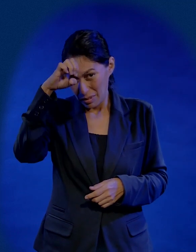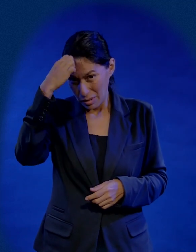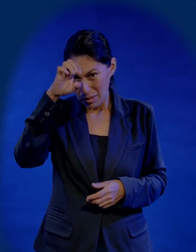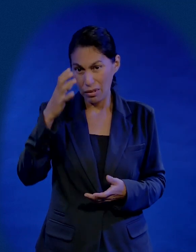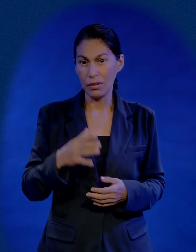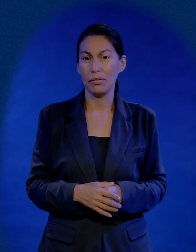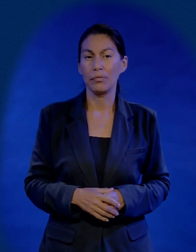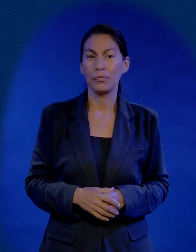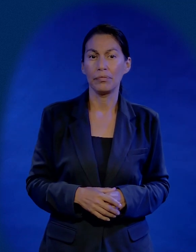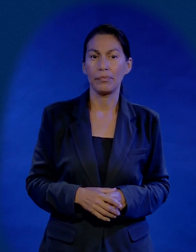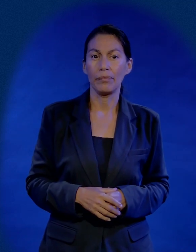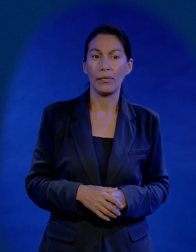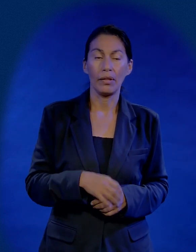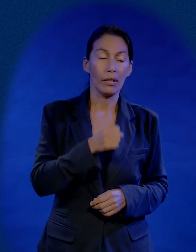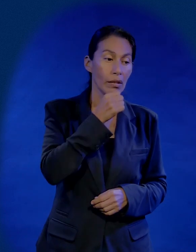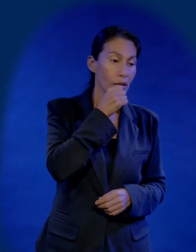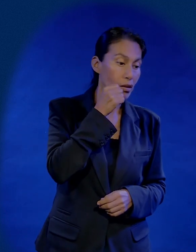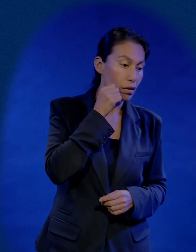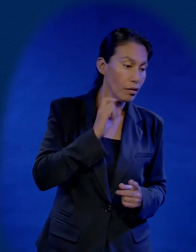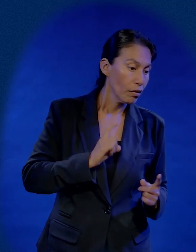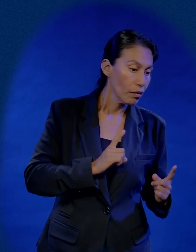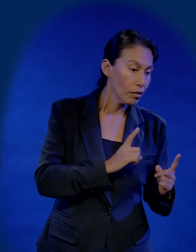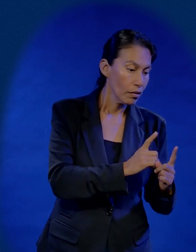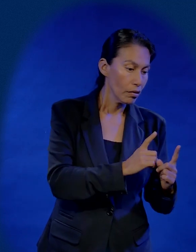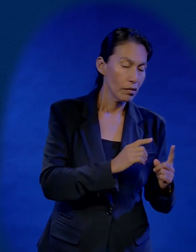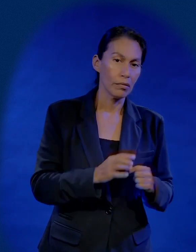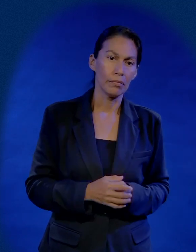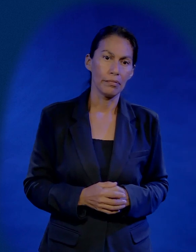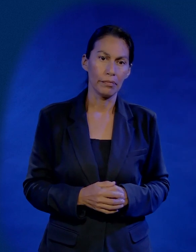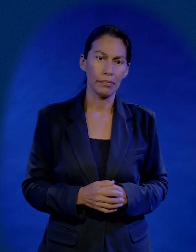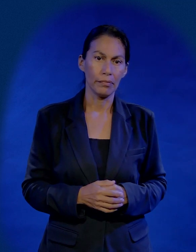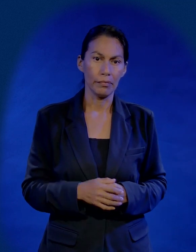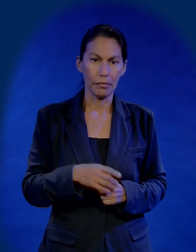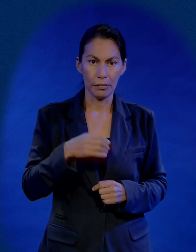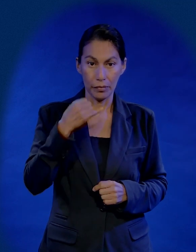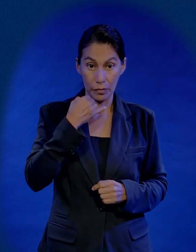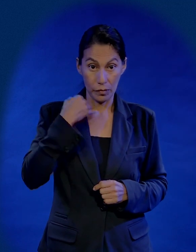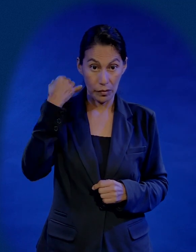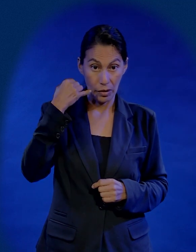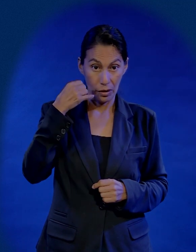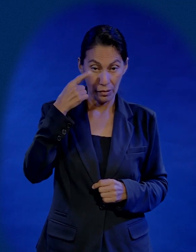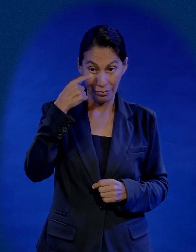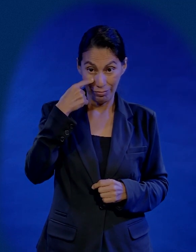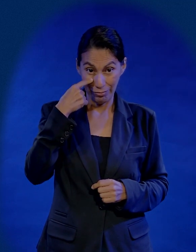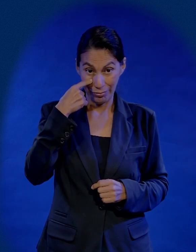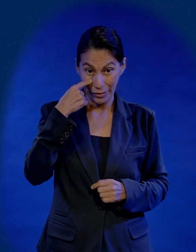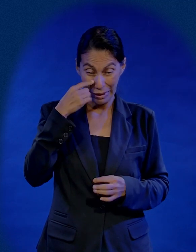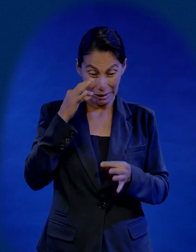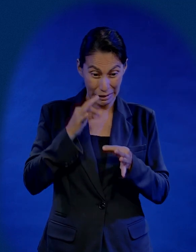Que Judas llegue con los sacerdotes. Porque Judas era muy listo. Judas no era las personas que solamente leía